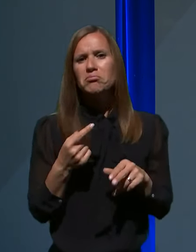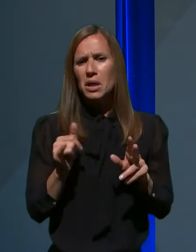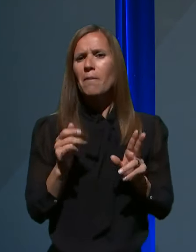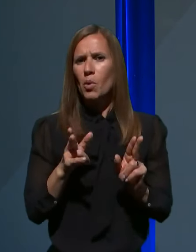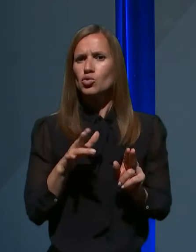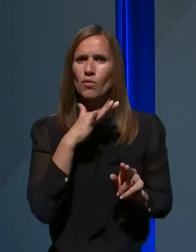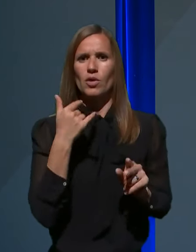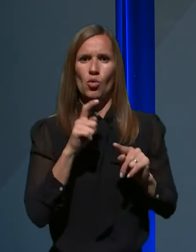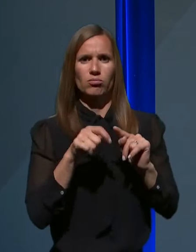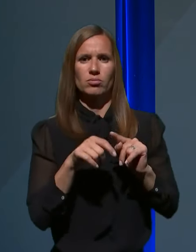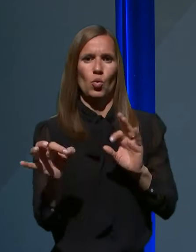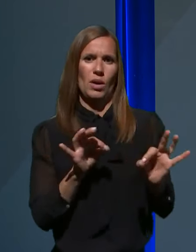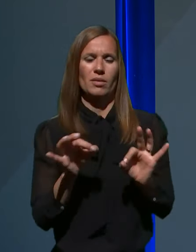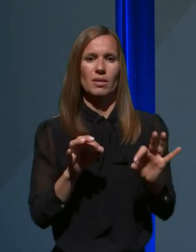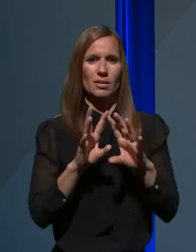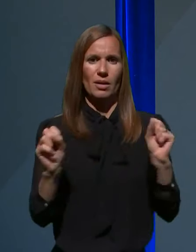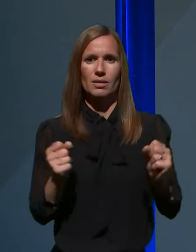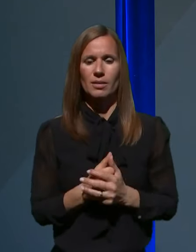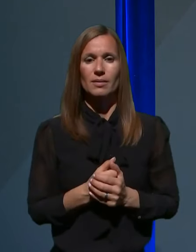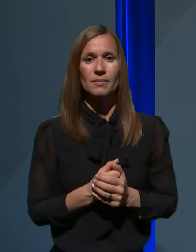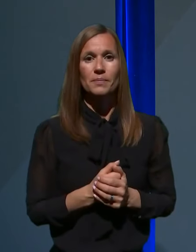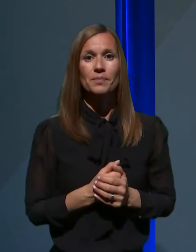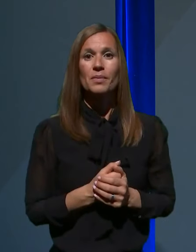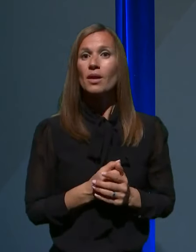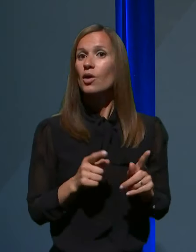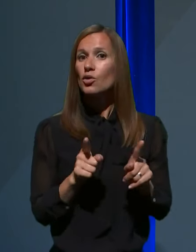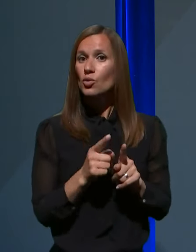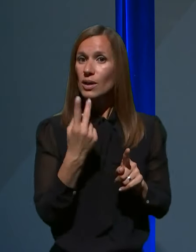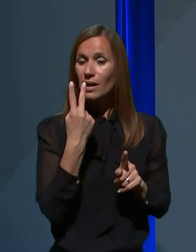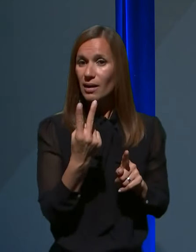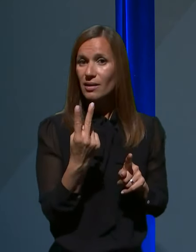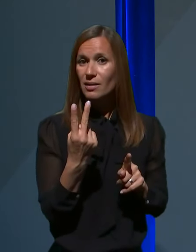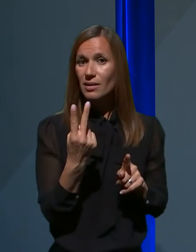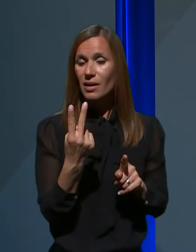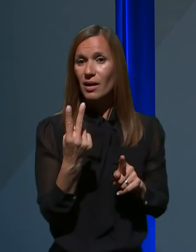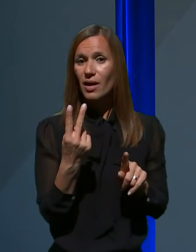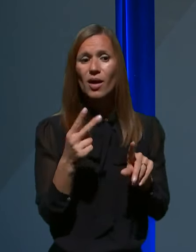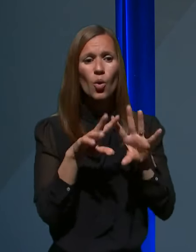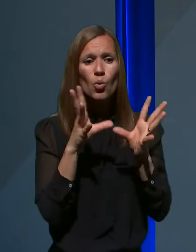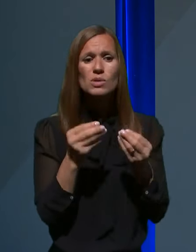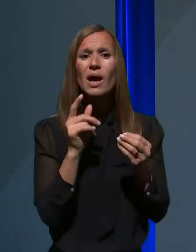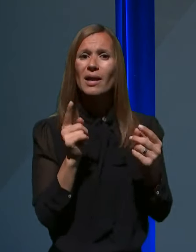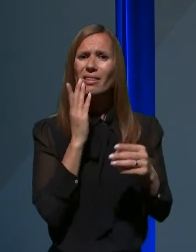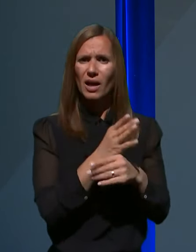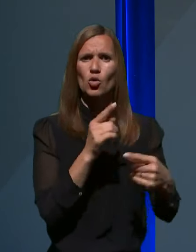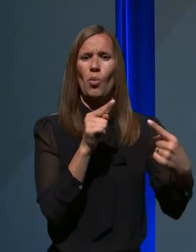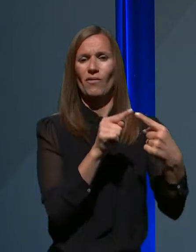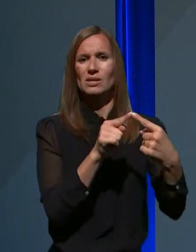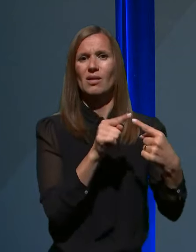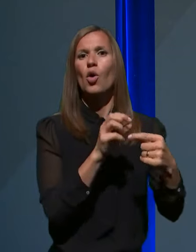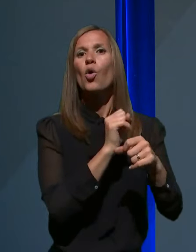Treba je tudi vedeti, da vse, kar je direktno povezano z COVID-19 boleznjo,